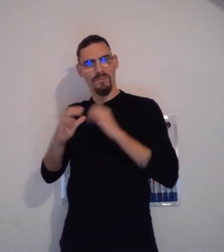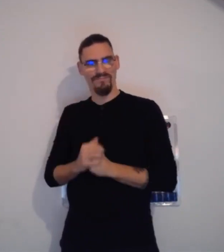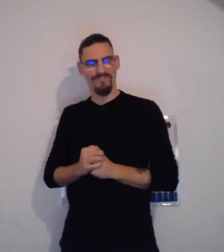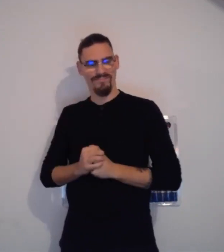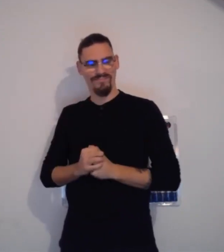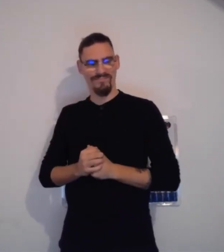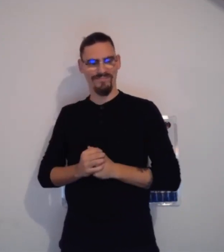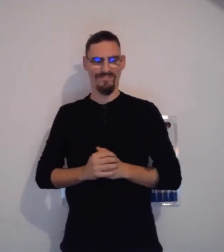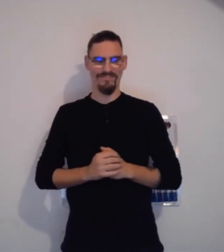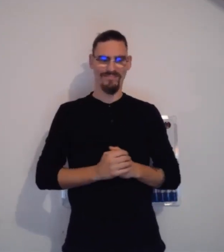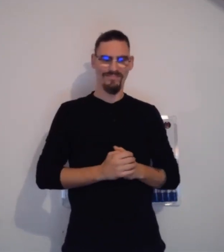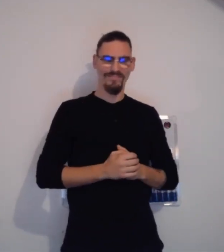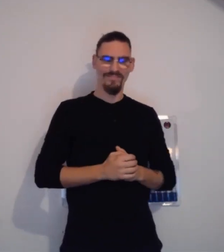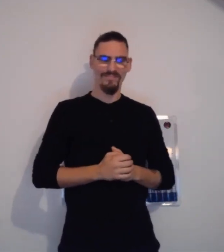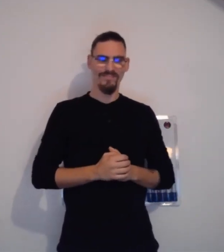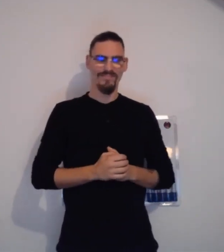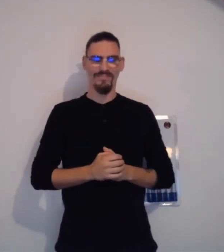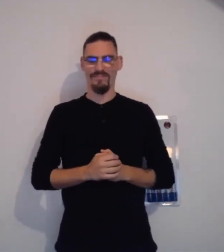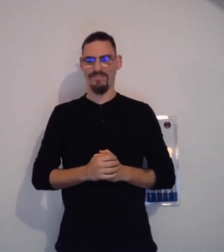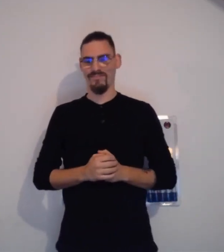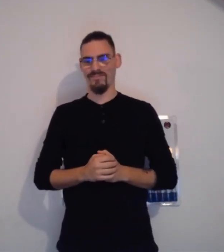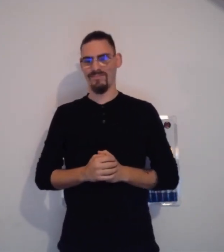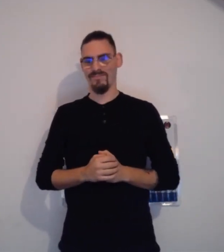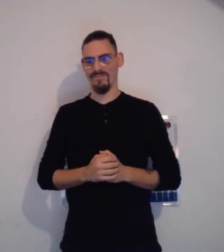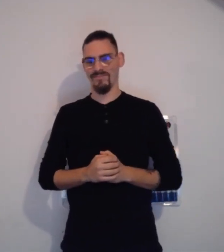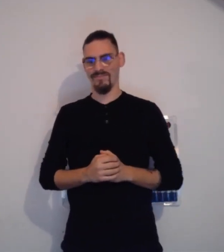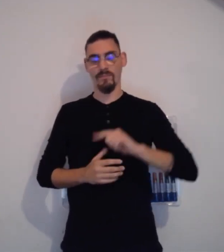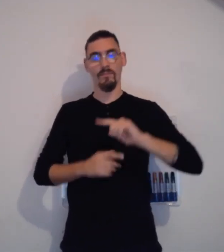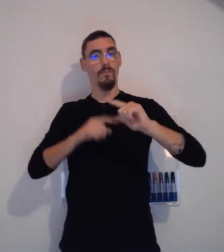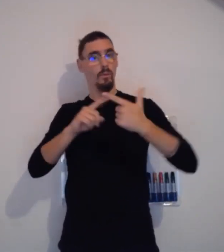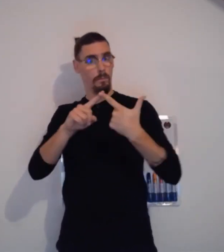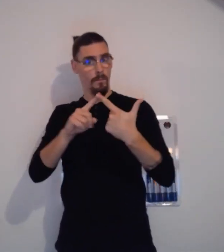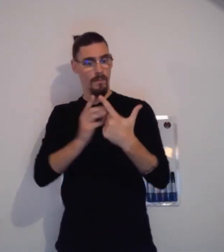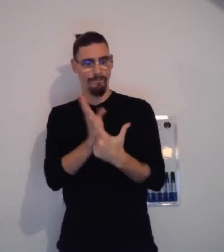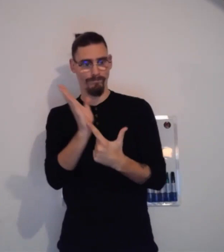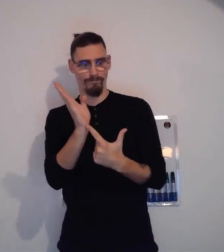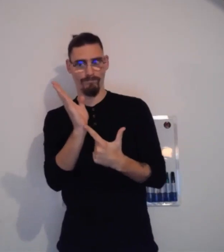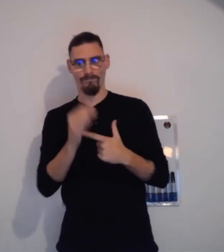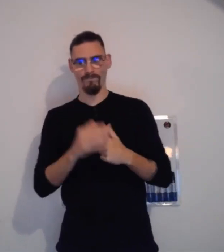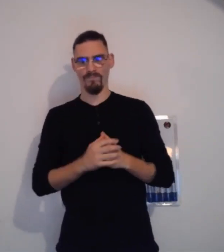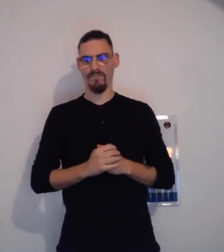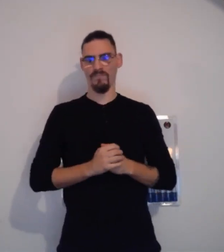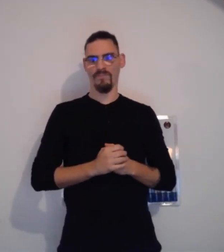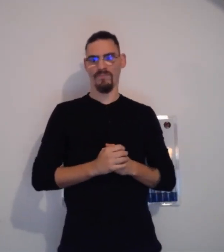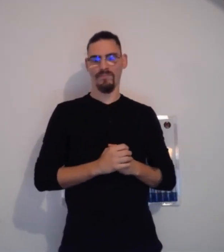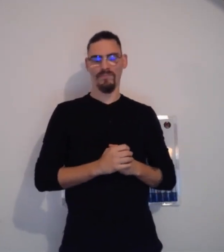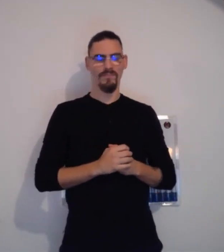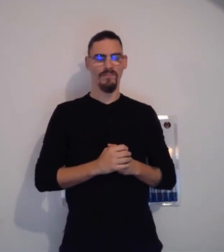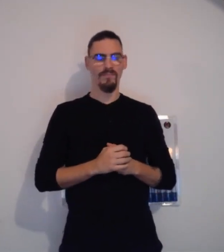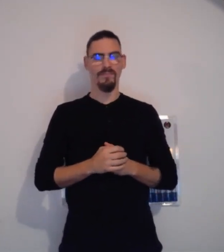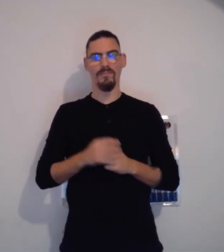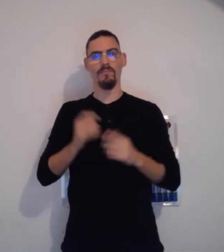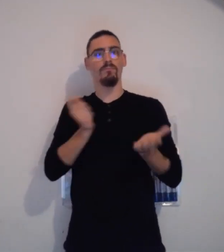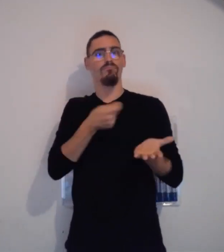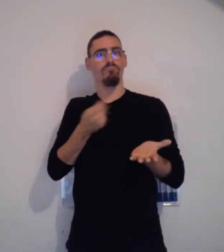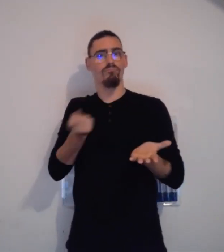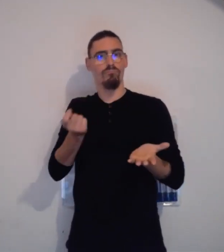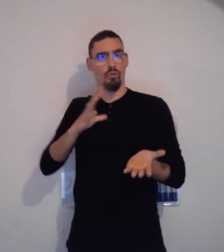Nous pouvons donc communiquer entre nous, entre personnes sourdes, en langue des signes. Mais il existe plusieurs